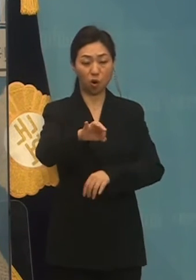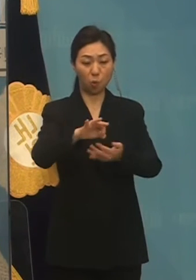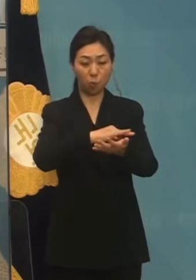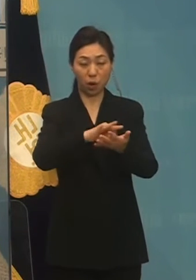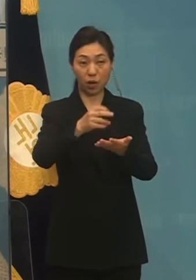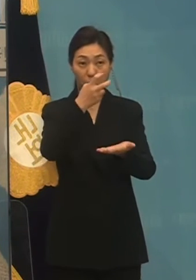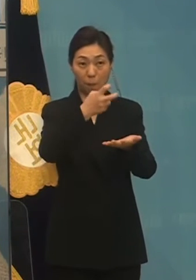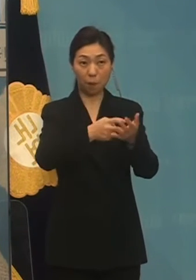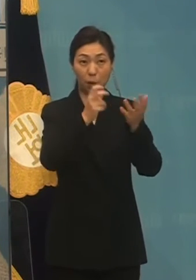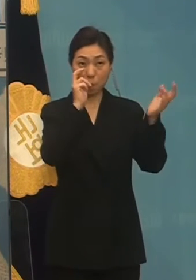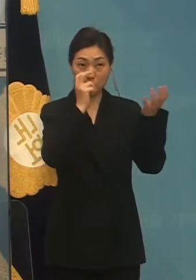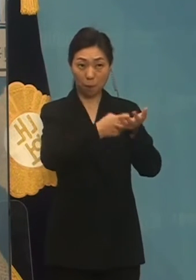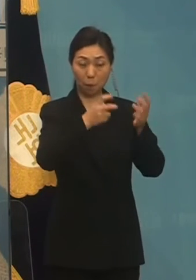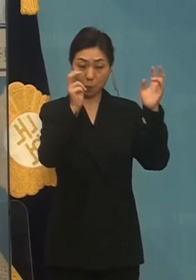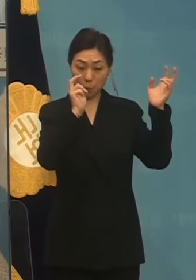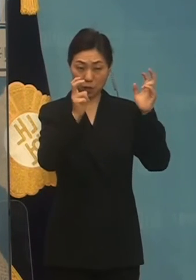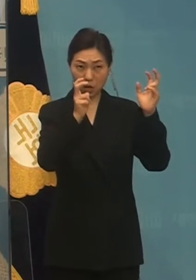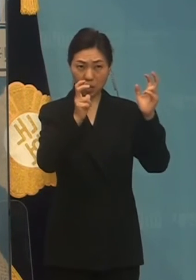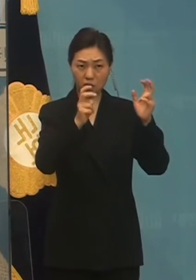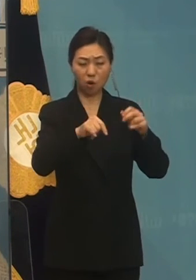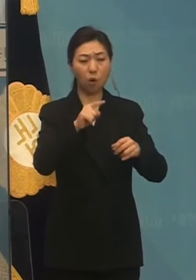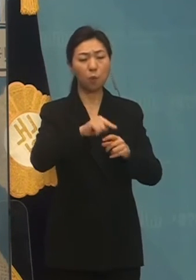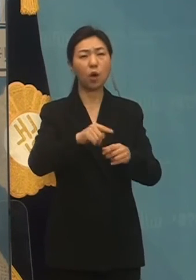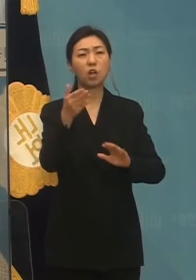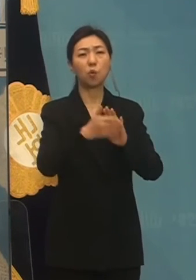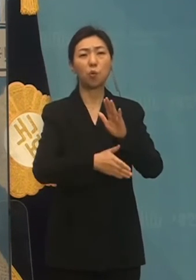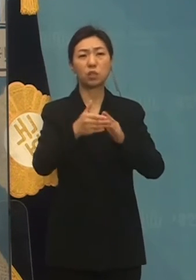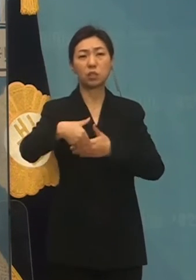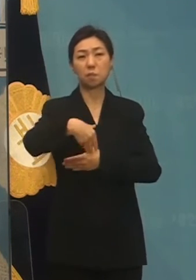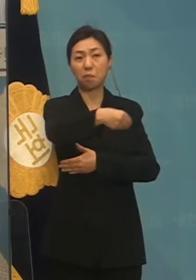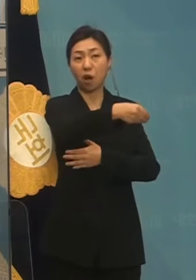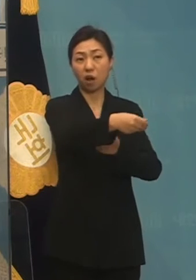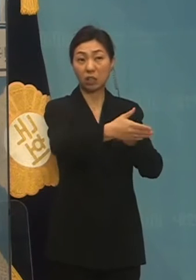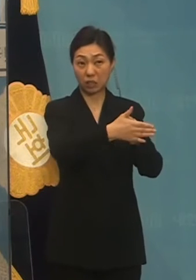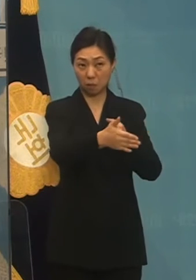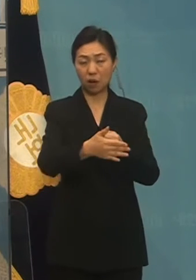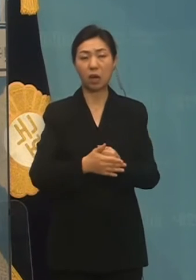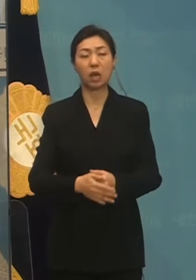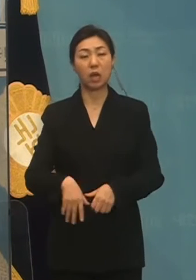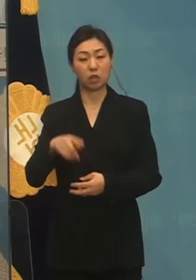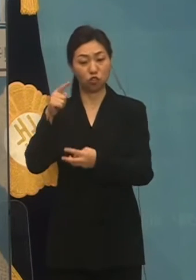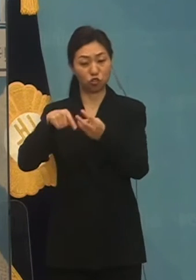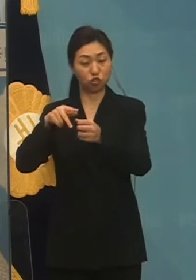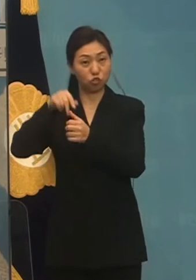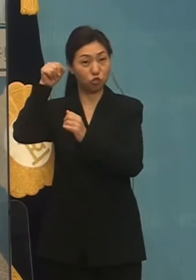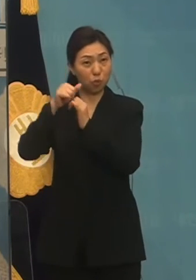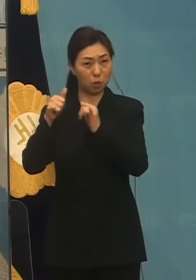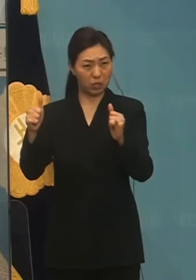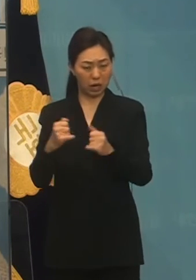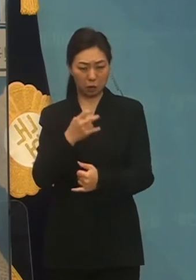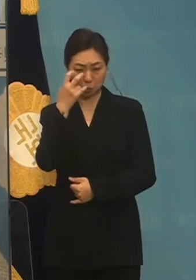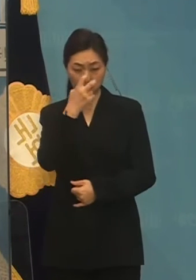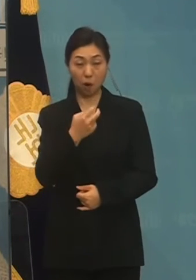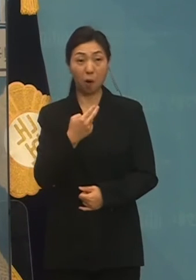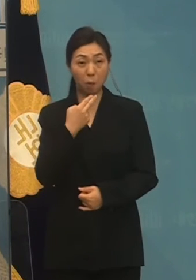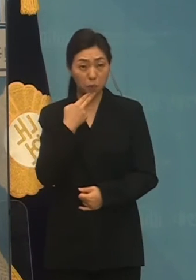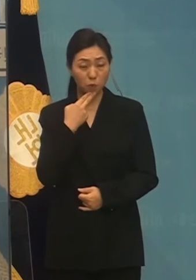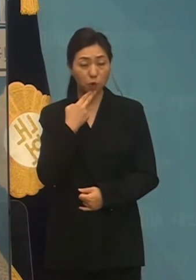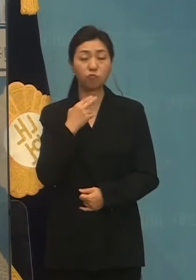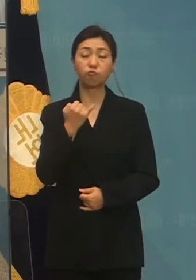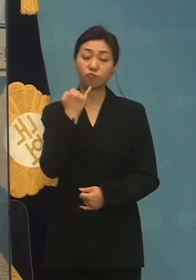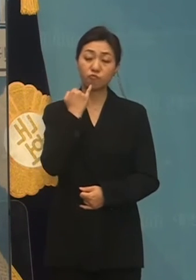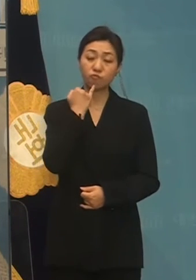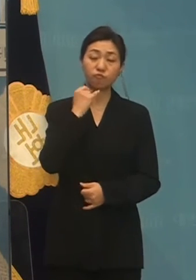정상 대출로 분류되었기 때문에 당시 주임검사였던 윤모 후보가 수사를 하지 않은 것은 지극히